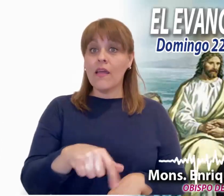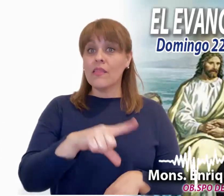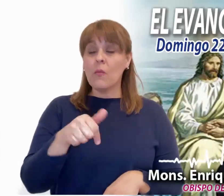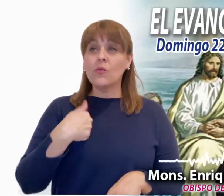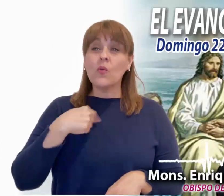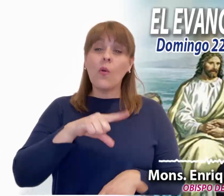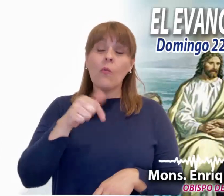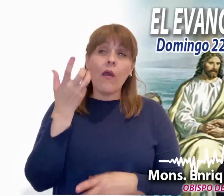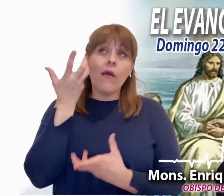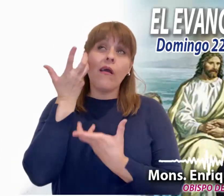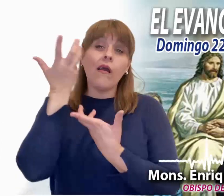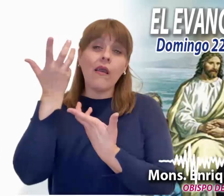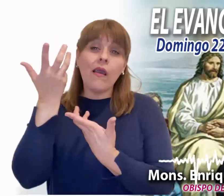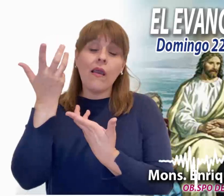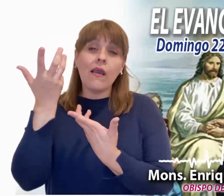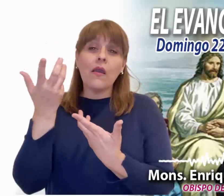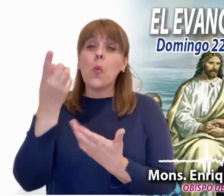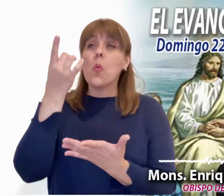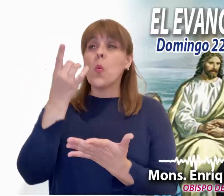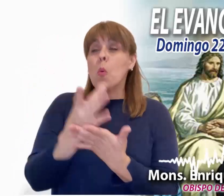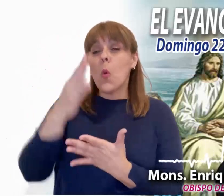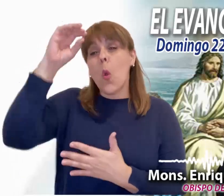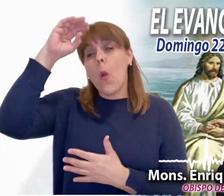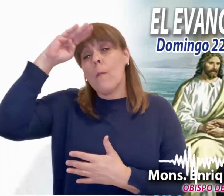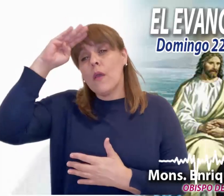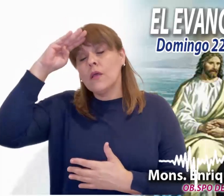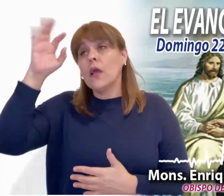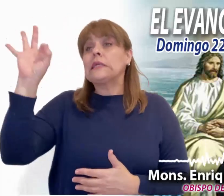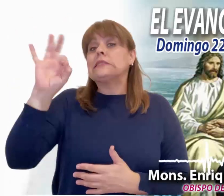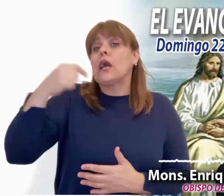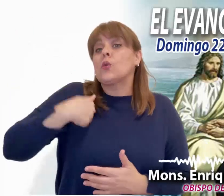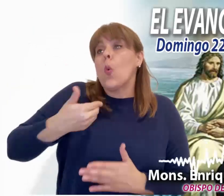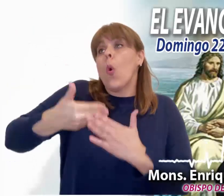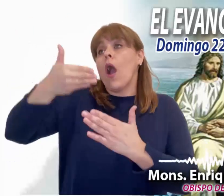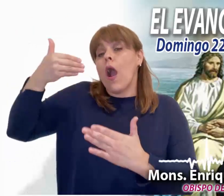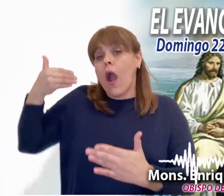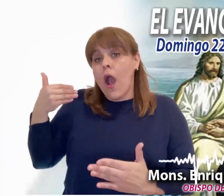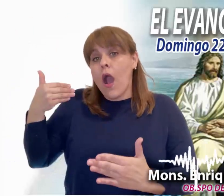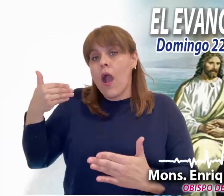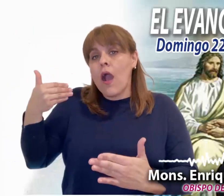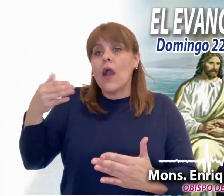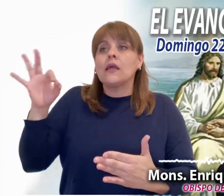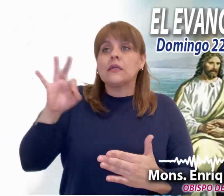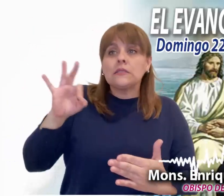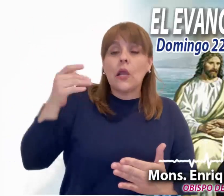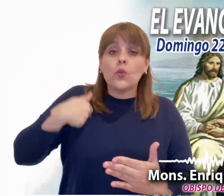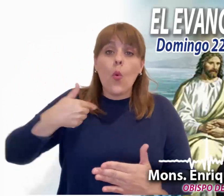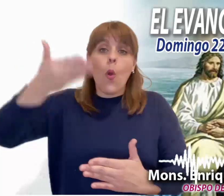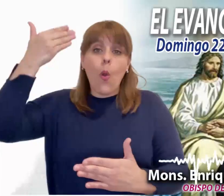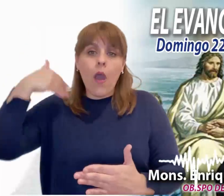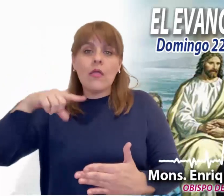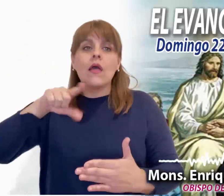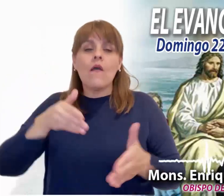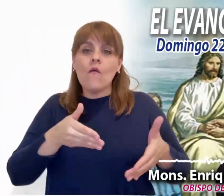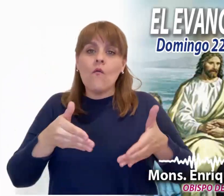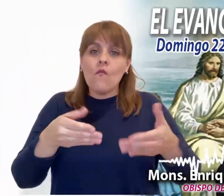acabamos con añoranzas. Quedan los si hubiera que nos habrían llevado por caminos